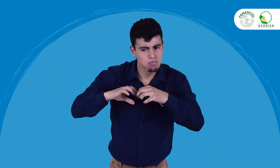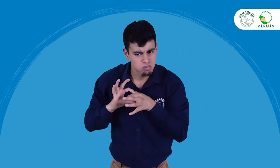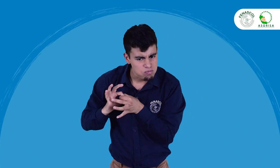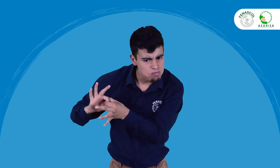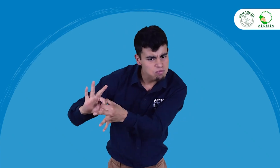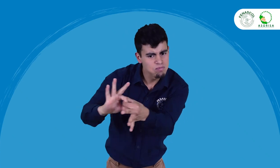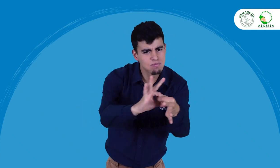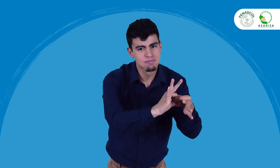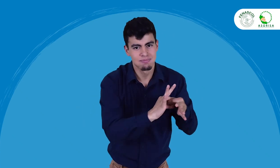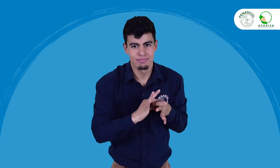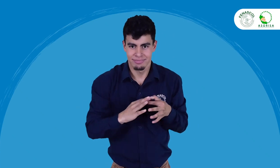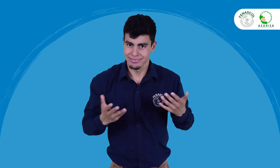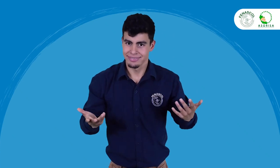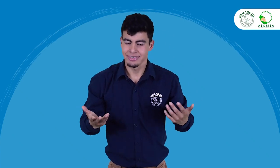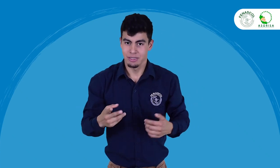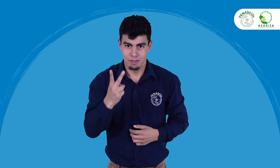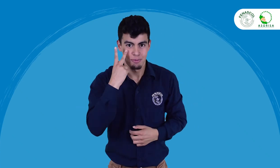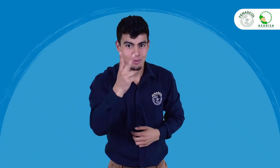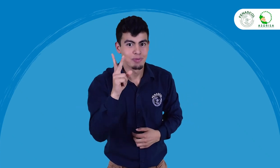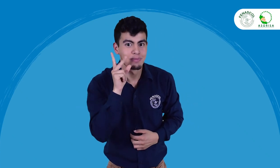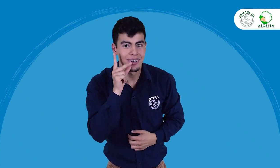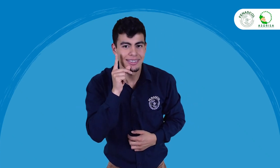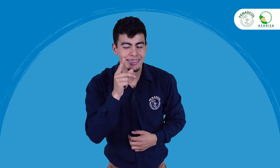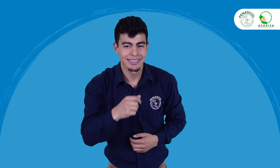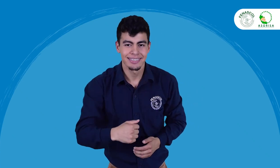unidad. Nos vemos en Pereira.